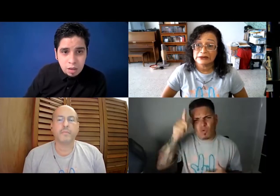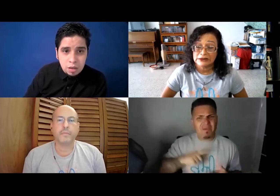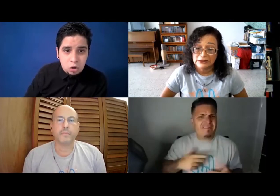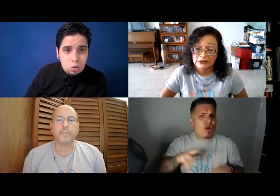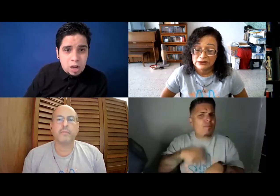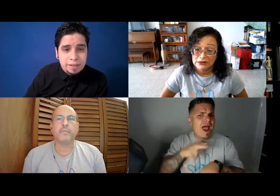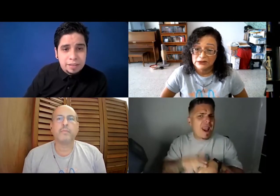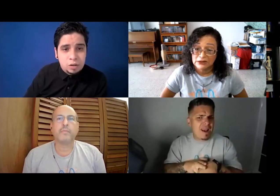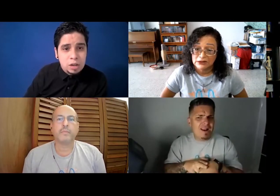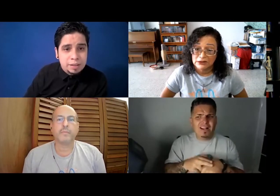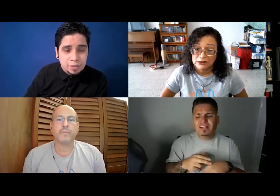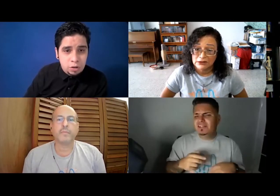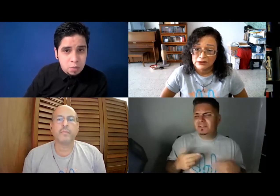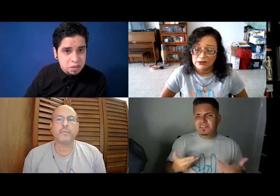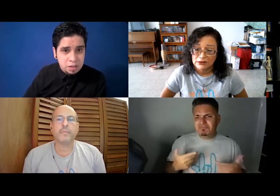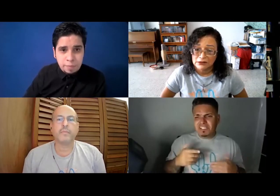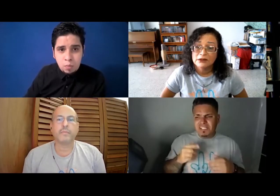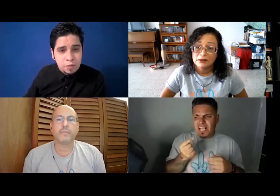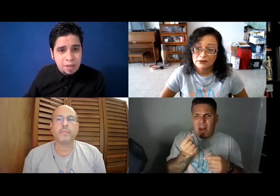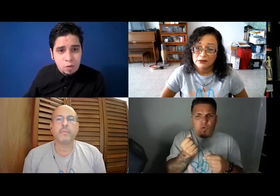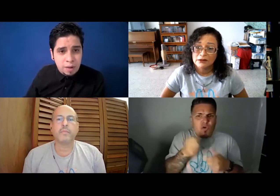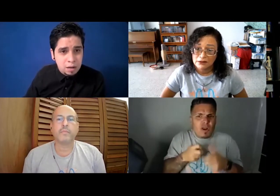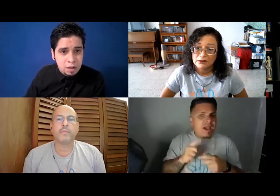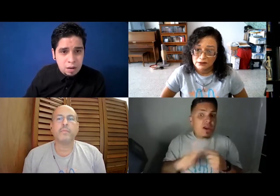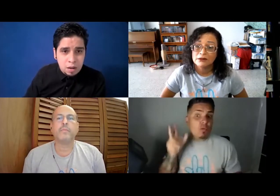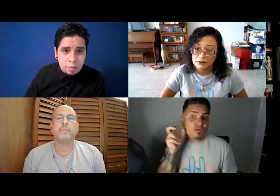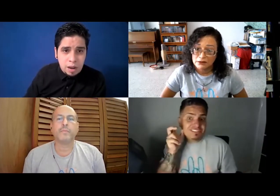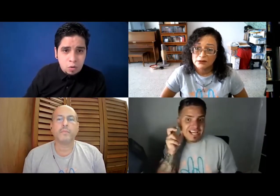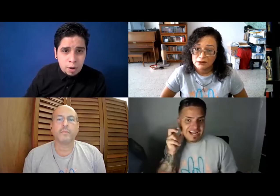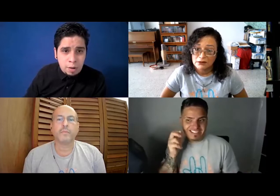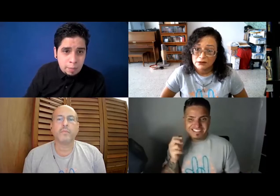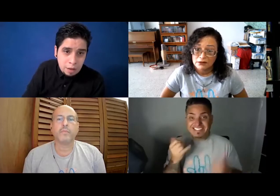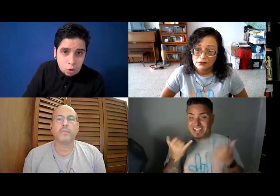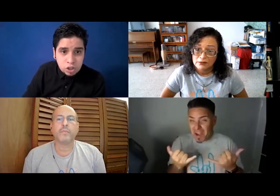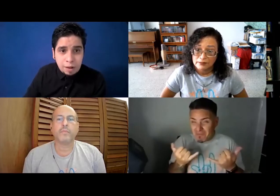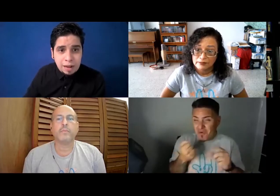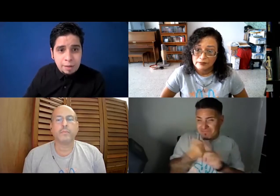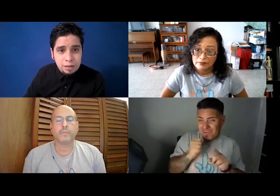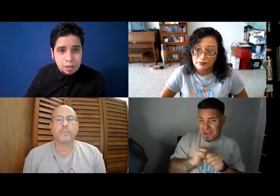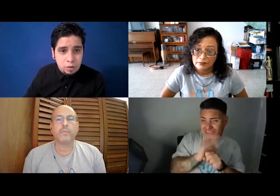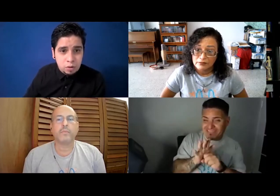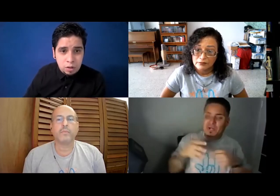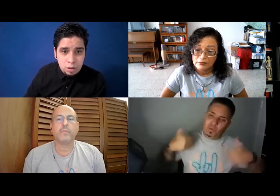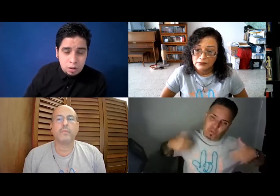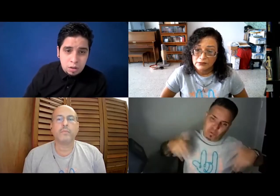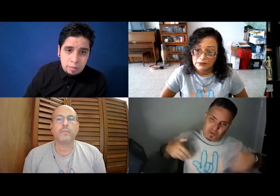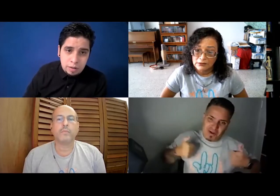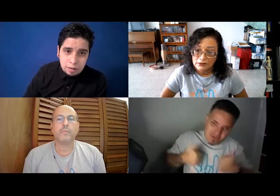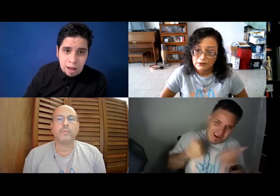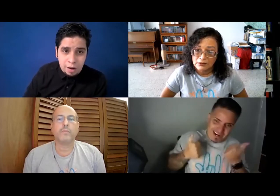Yo nunca me sentí con limitaciones, yo me sentí siempre como una persona normal. Oiga, hay unos problemas que, ¿verdad? No escuchaba claramente, pero, ¿verdad? Ahora